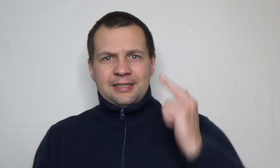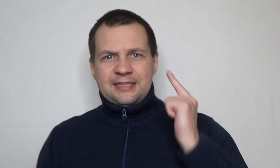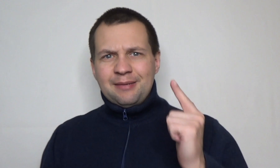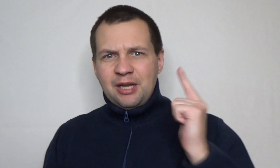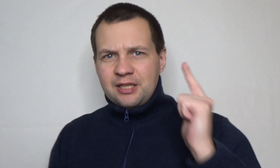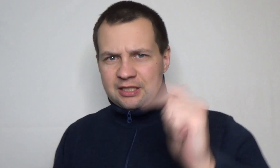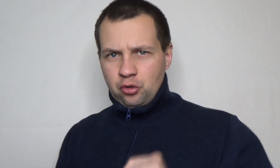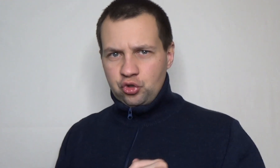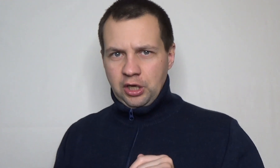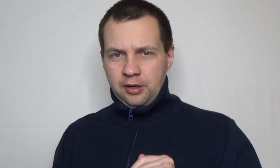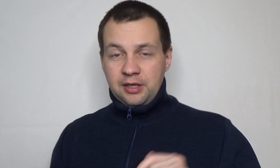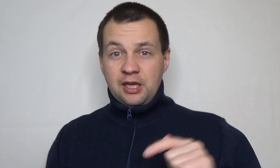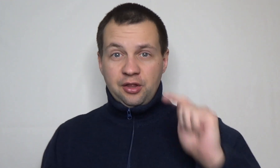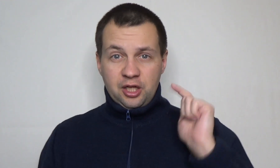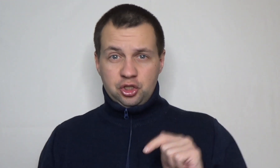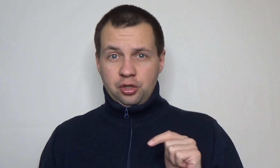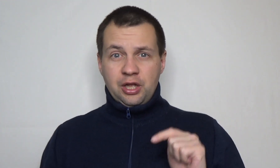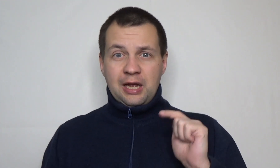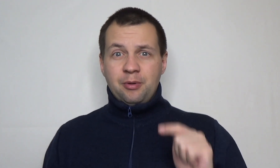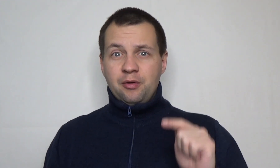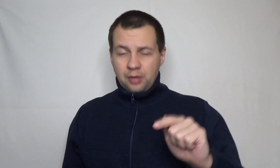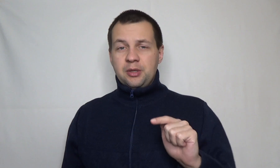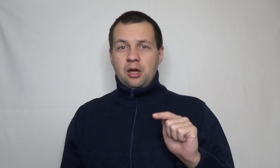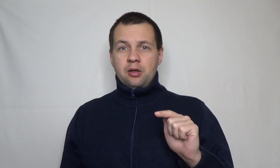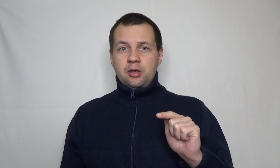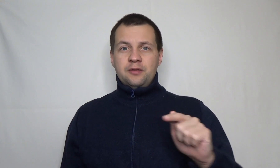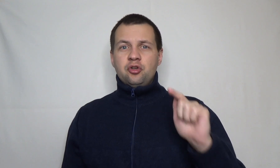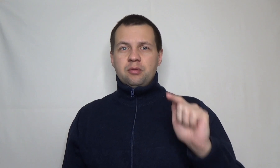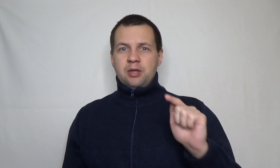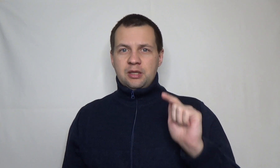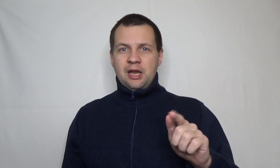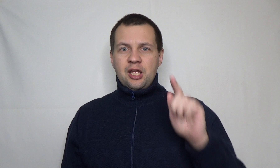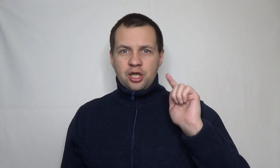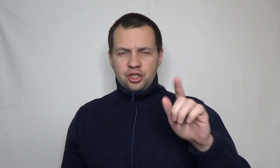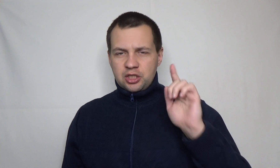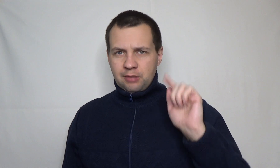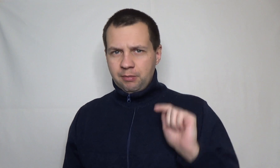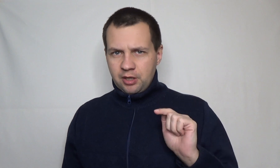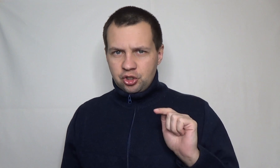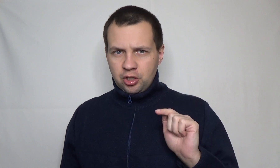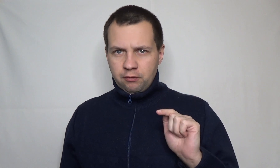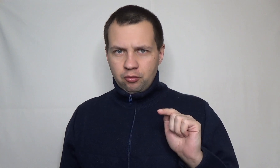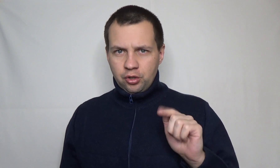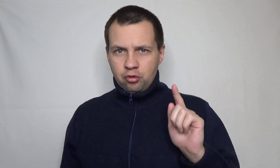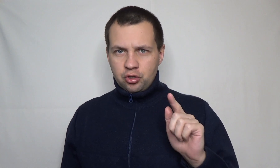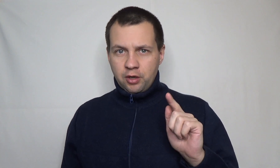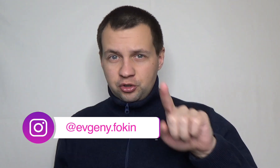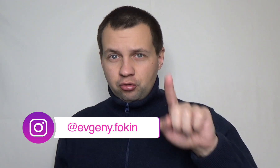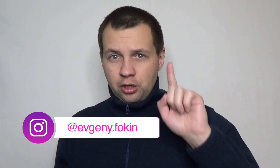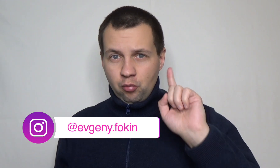7 лет назад, друзья, я начал накапливать капитал. И все это благодаря книжке «Самый богатый человек в Вилоне». Я уже говорил, после того, как я ее